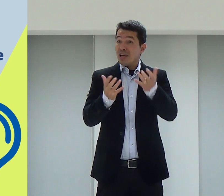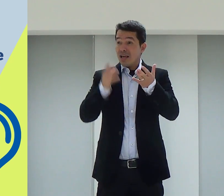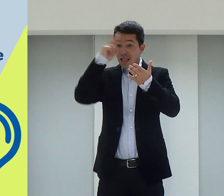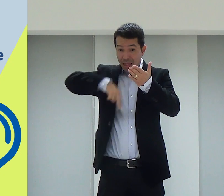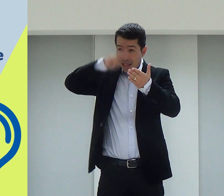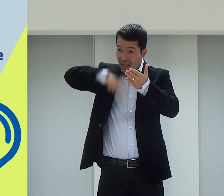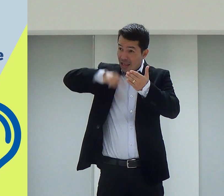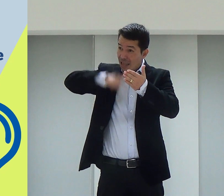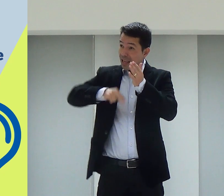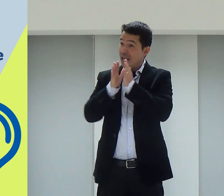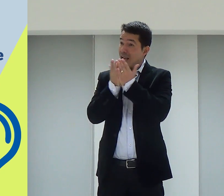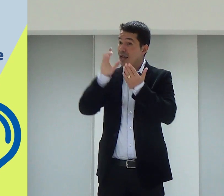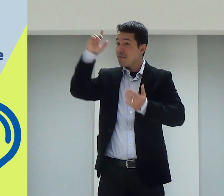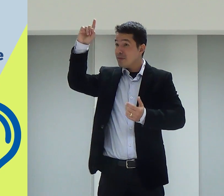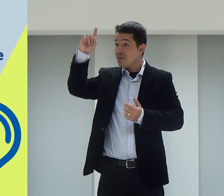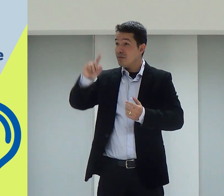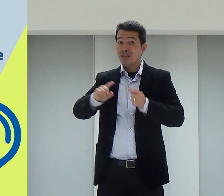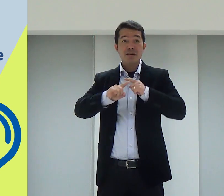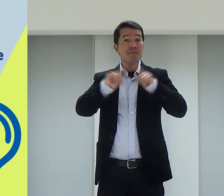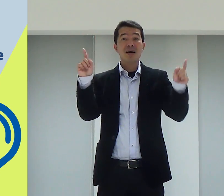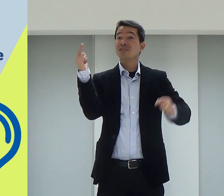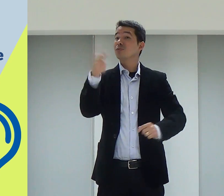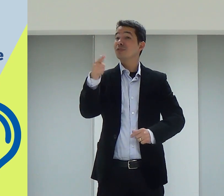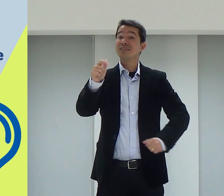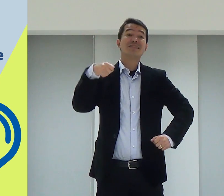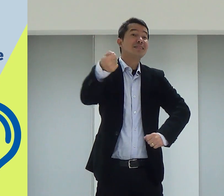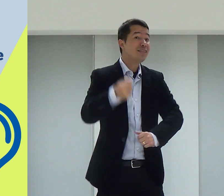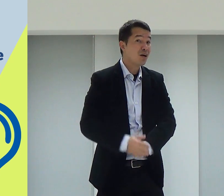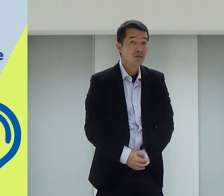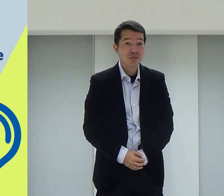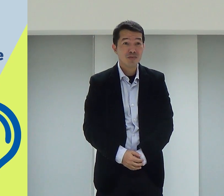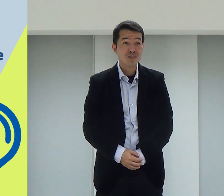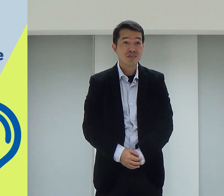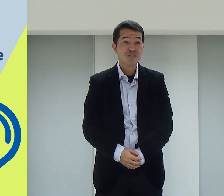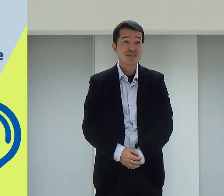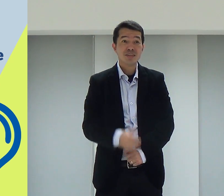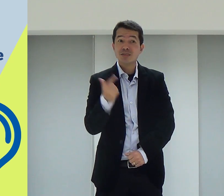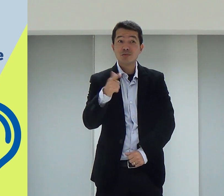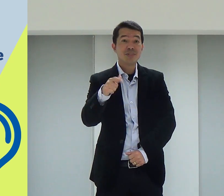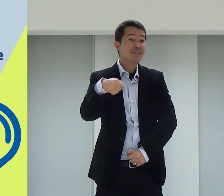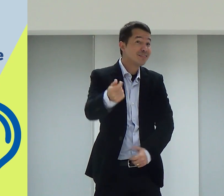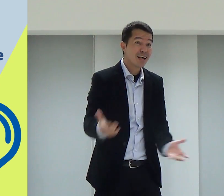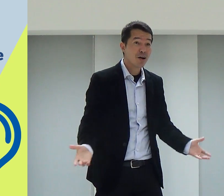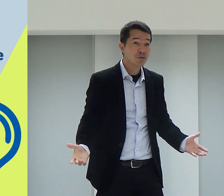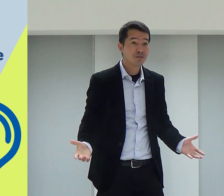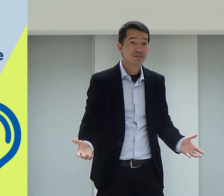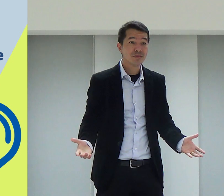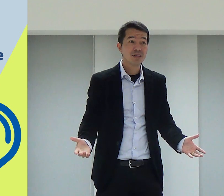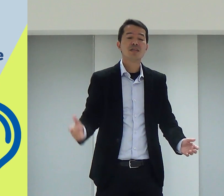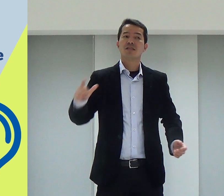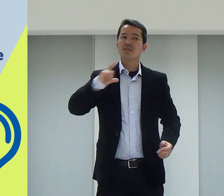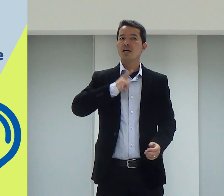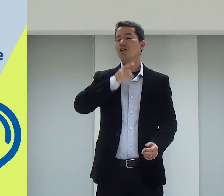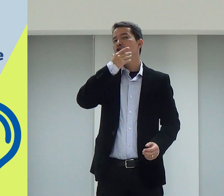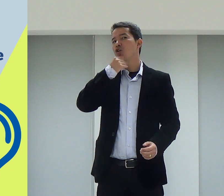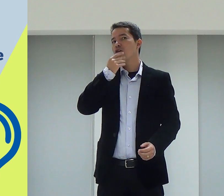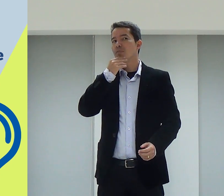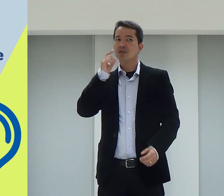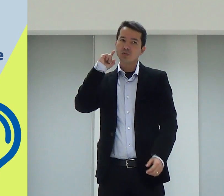Os surdos, eles queriam ler a Bíblia, mas não tinham sinal das coisas. Aí teve